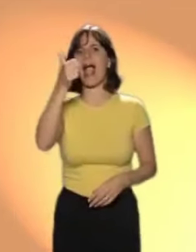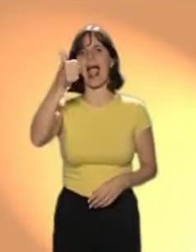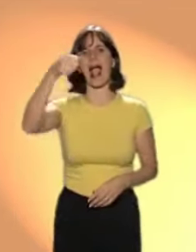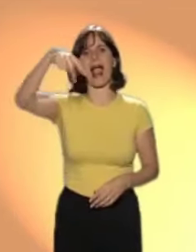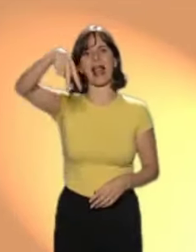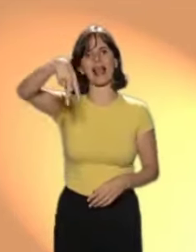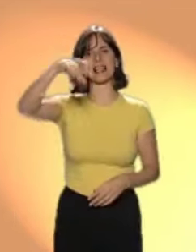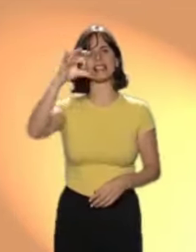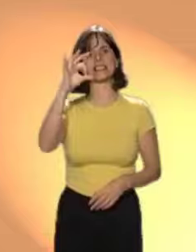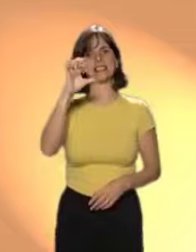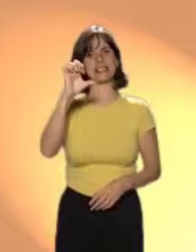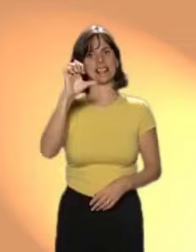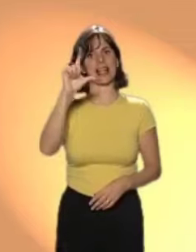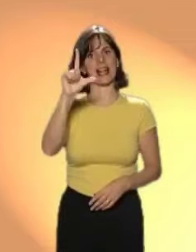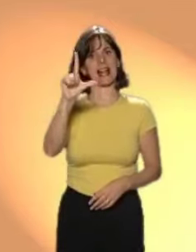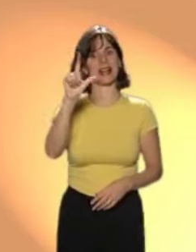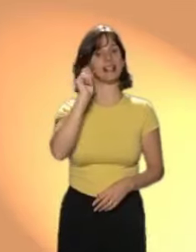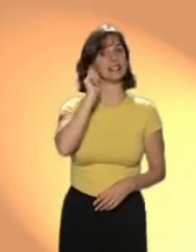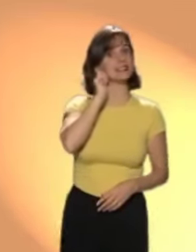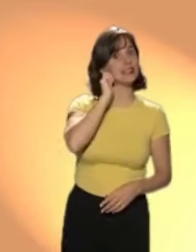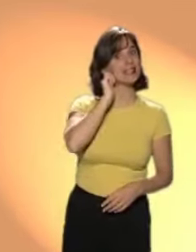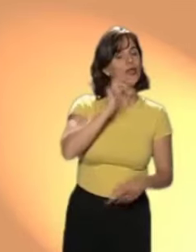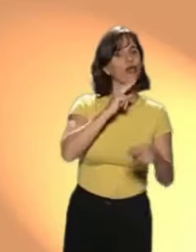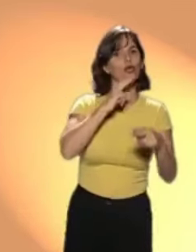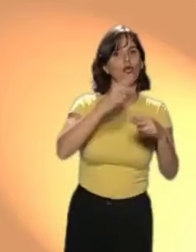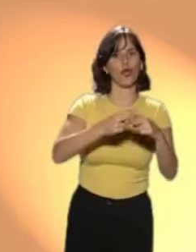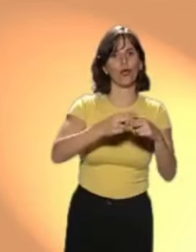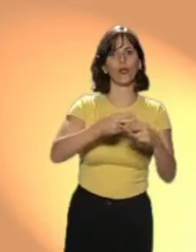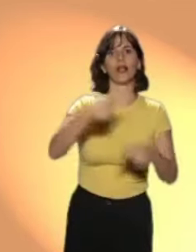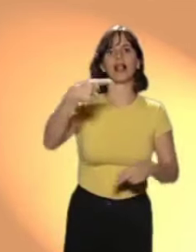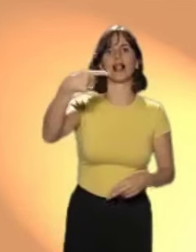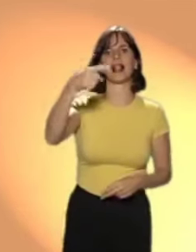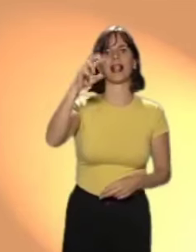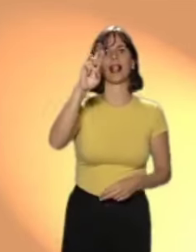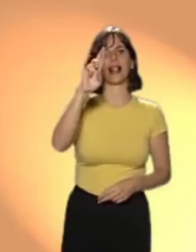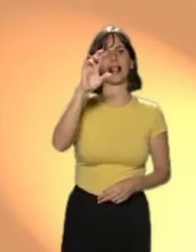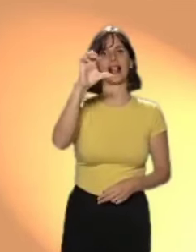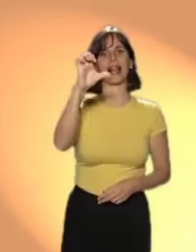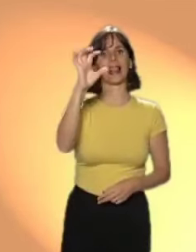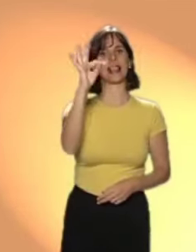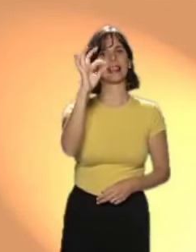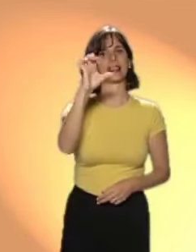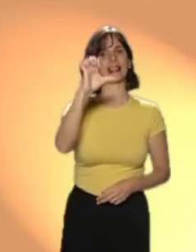un niño que se llamaba Hansel y una niña que se llamaba Gretel.